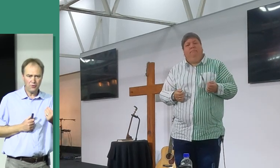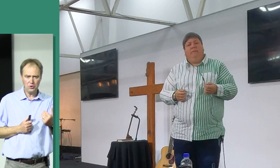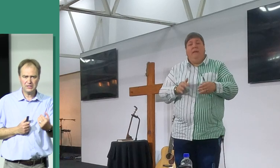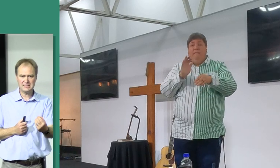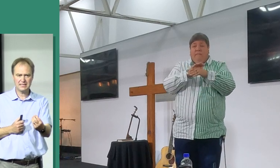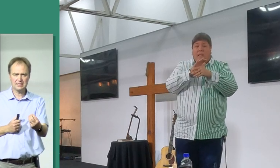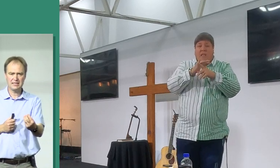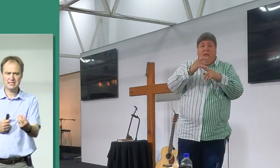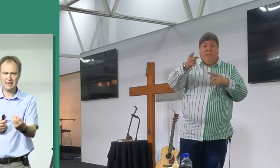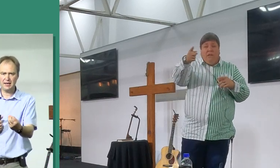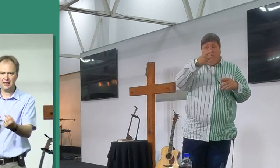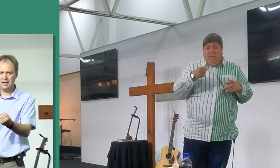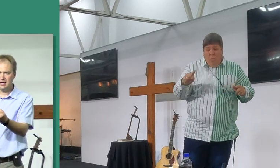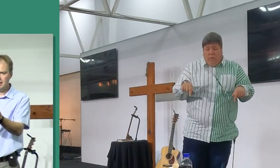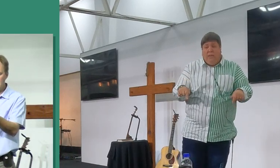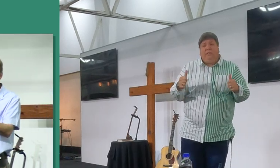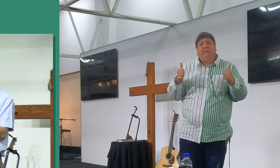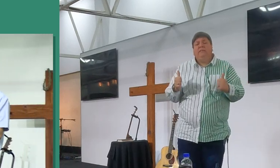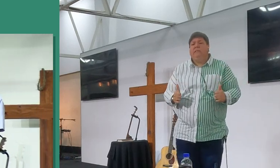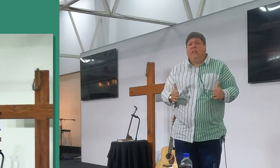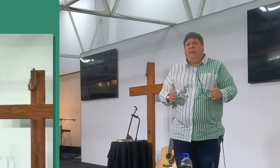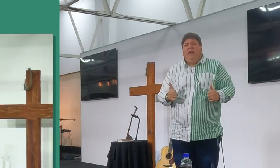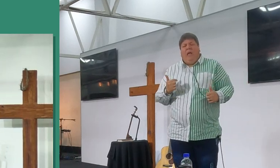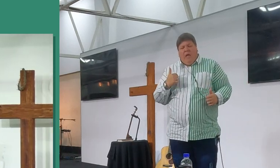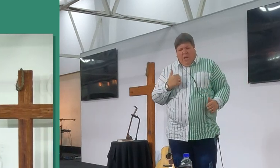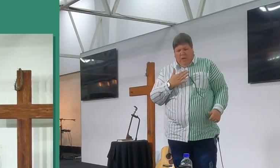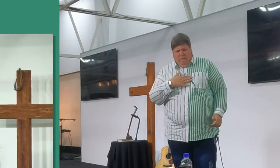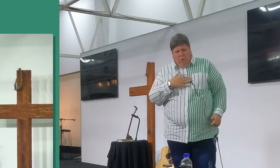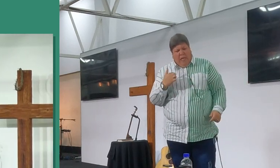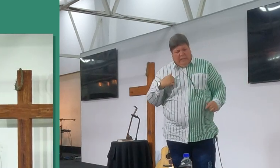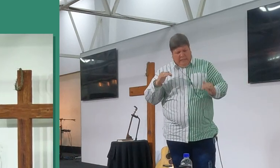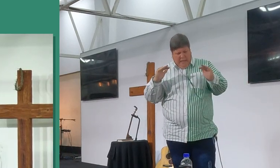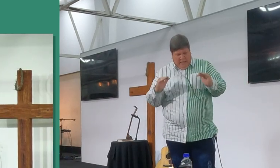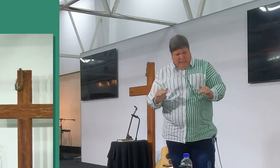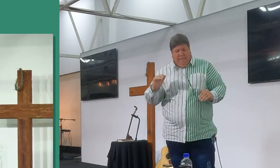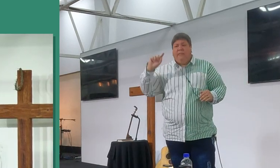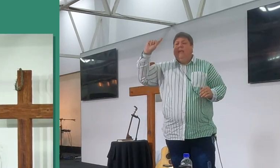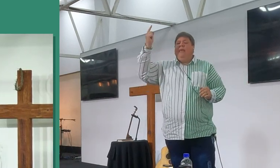as jy vir oogend hier sit, en jy sê, ek is werkelijk een kind van die heren,